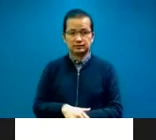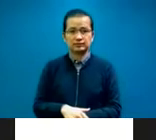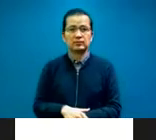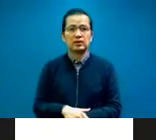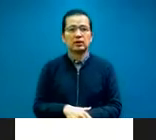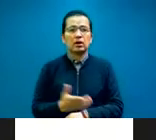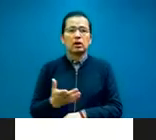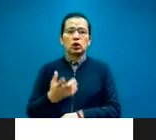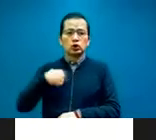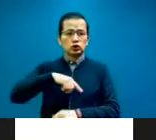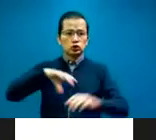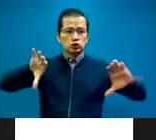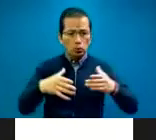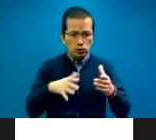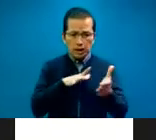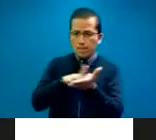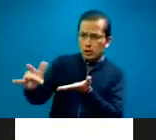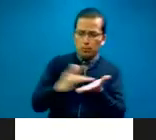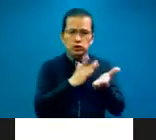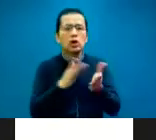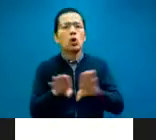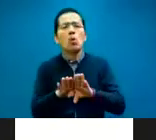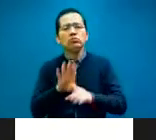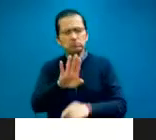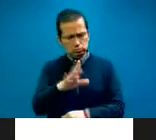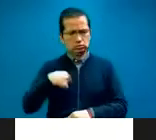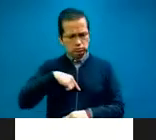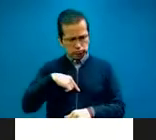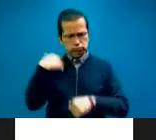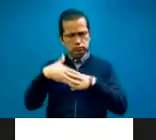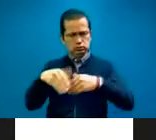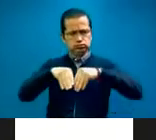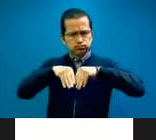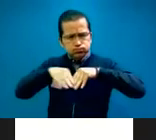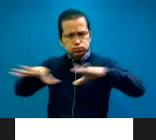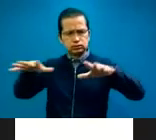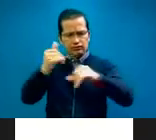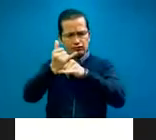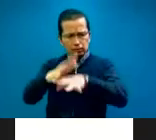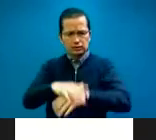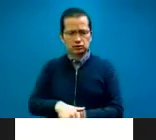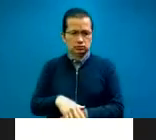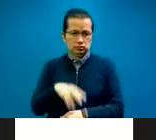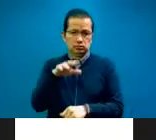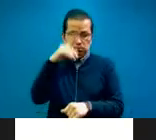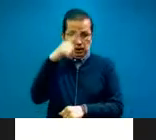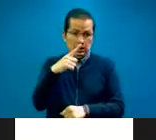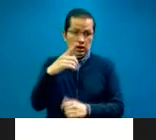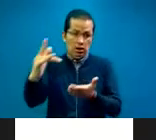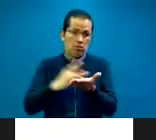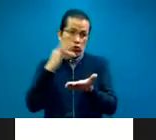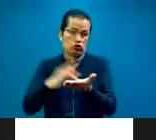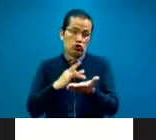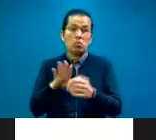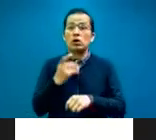a la comunidad? Pues muy pronto ya vamos a sacar información para los medios de comunicación que nos apoyen con Twitter, porque en este momento del proceso de